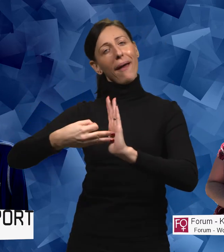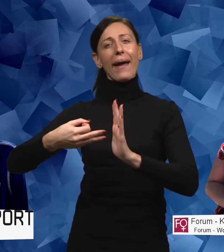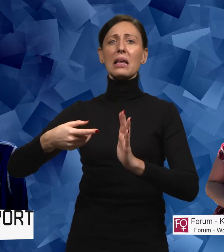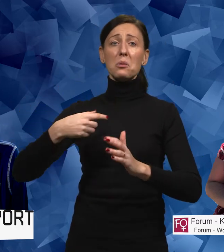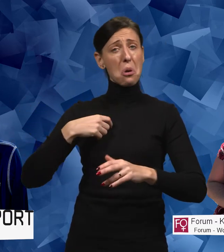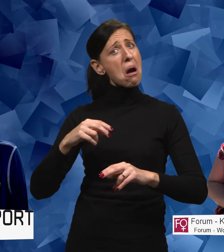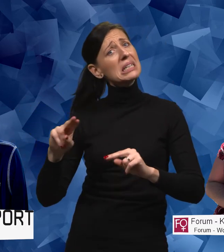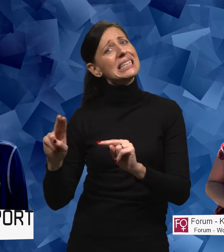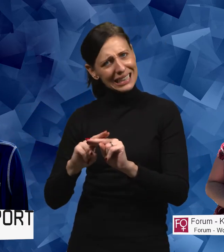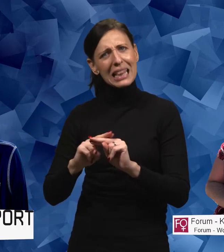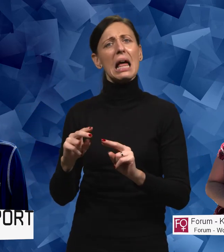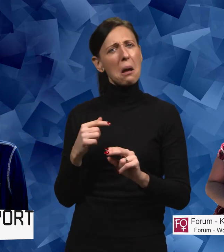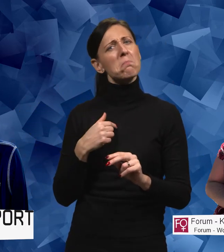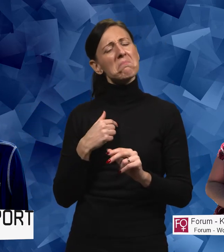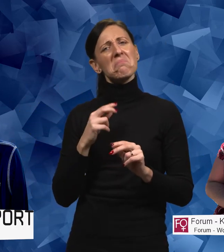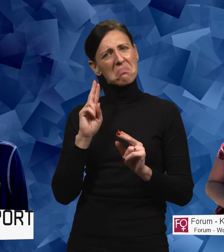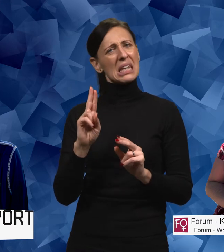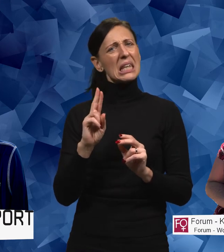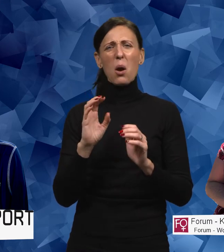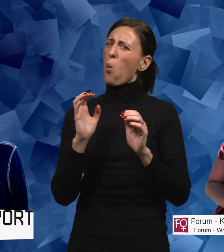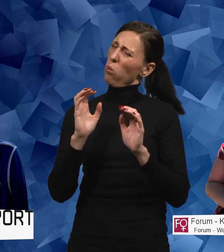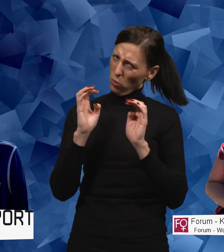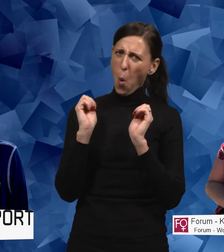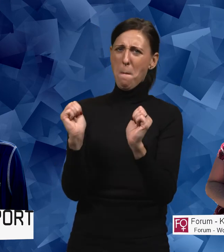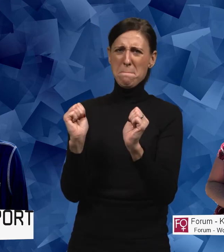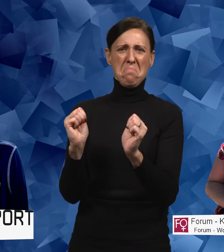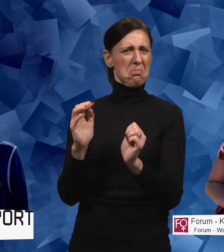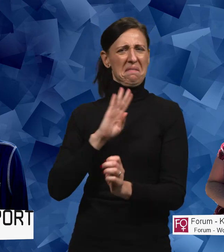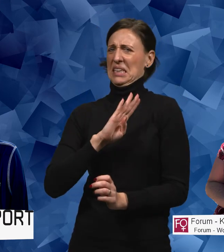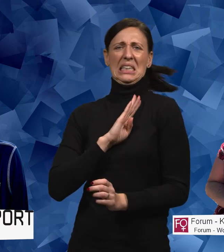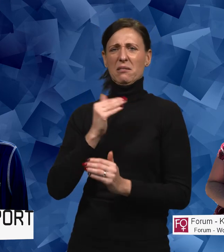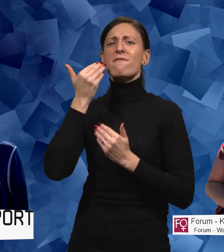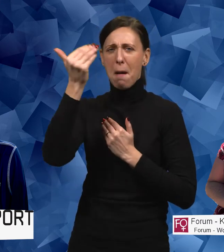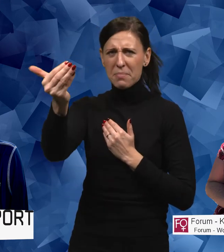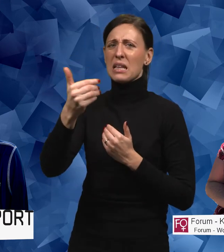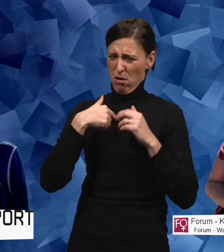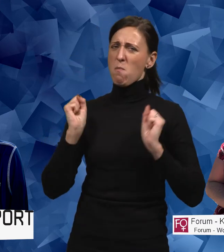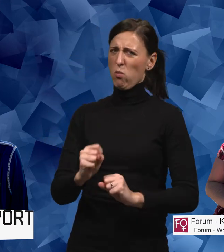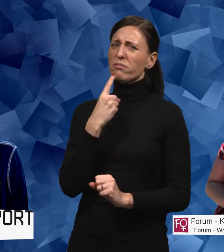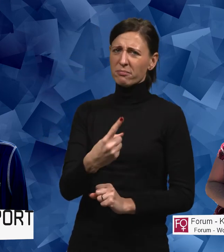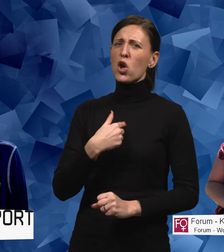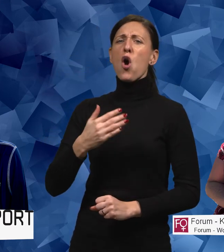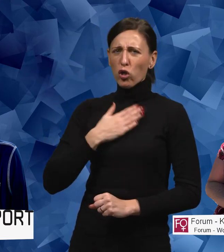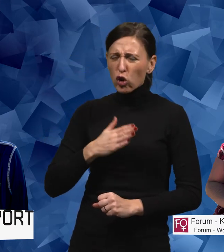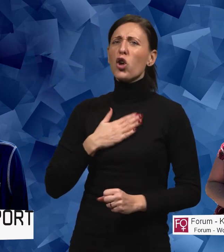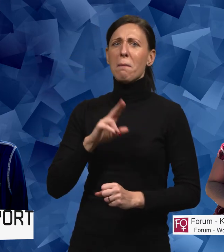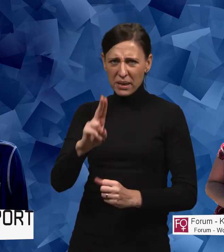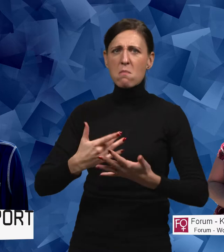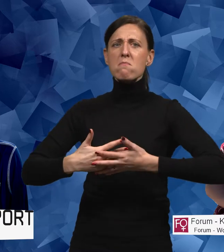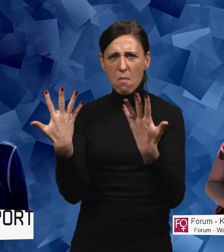och jag känner mig rätt hoppfull inför framtiden måste jag säga. Jag tycker att väldigt många